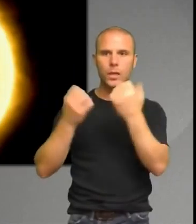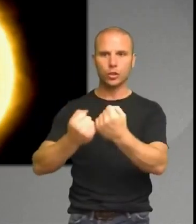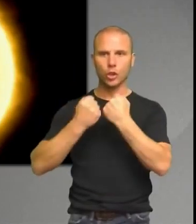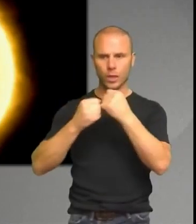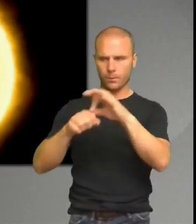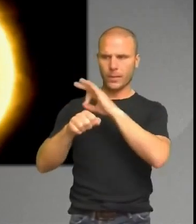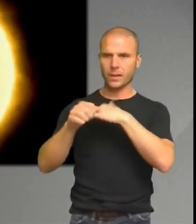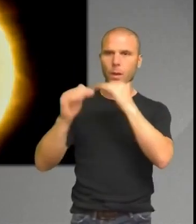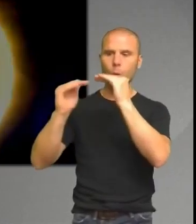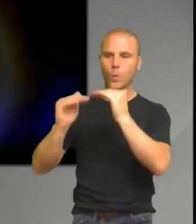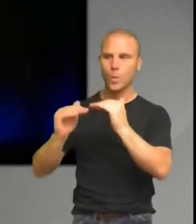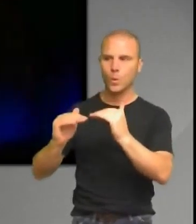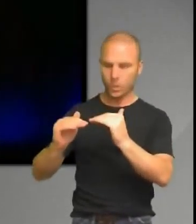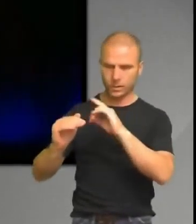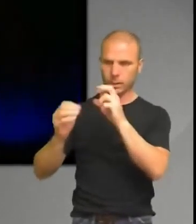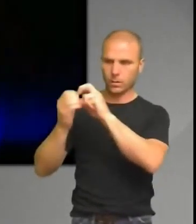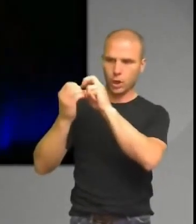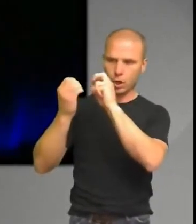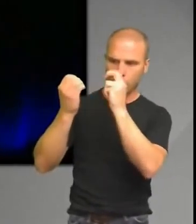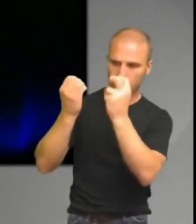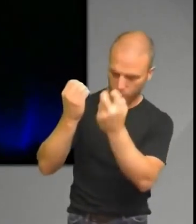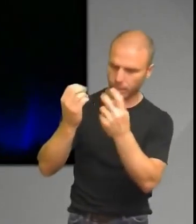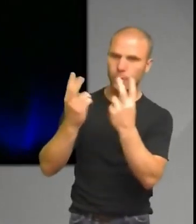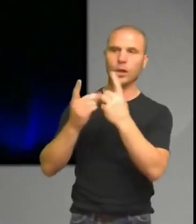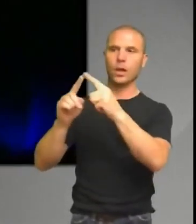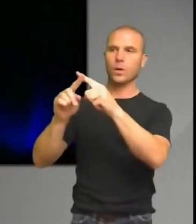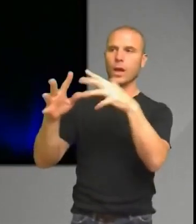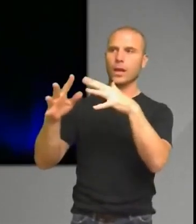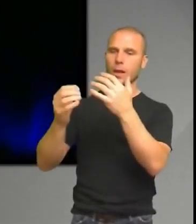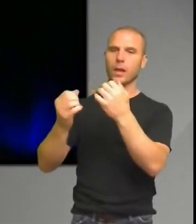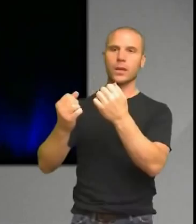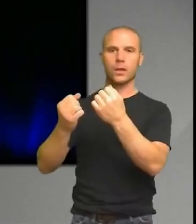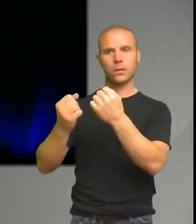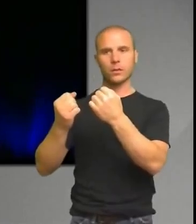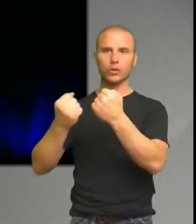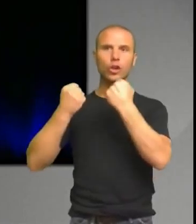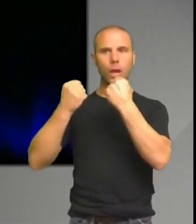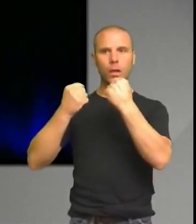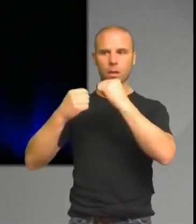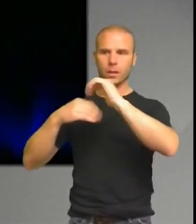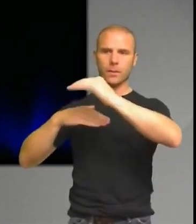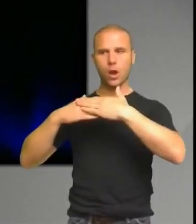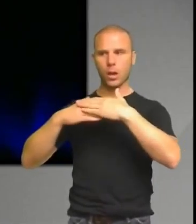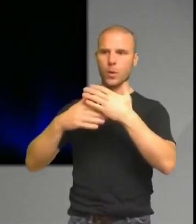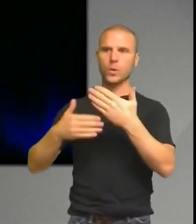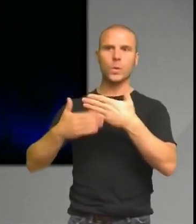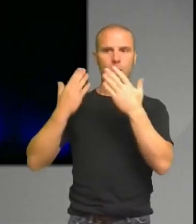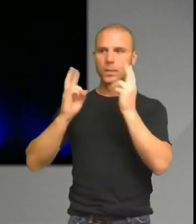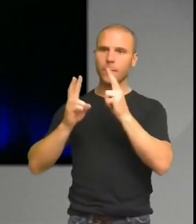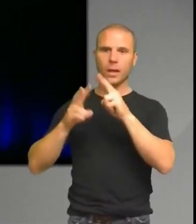sedan har planeten har passerat klart så kommer det stjärnans ljusstyrka från oss sett att återgå åt sin normala nivå. Och här kan man mäta väldigt exakt med